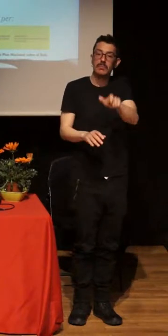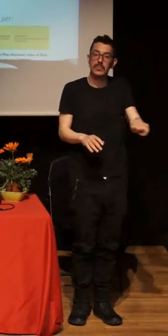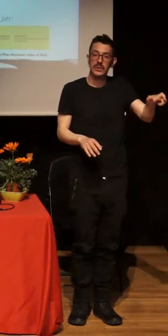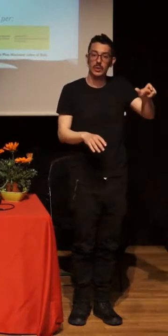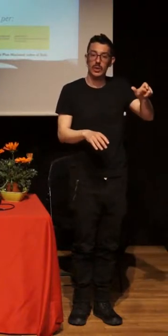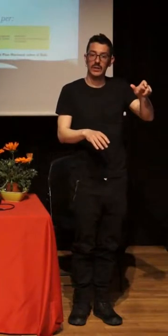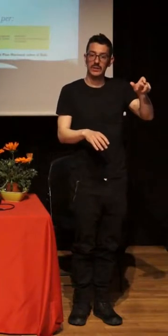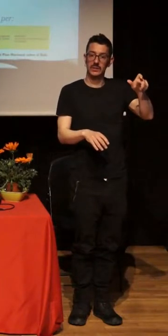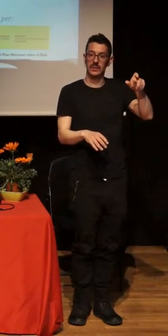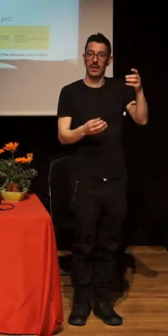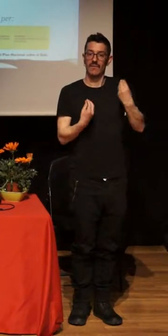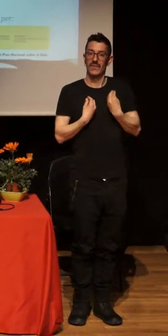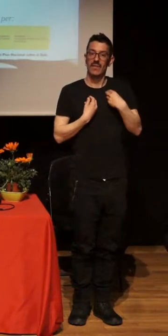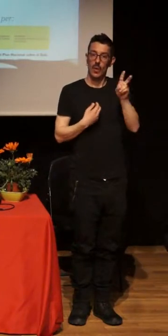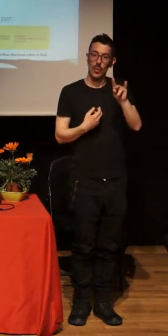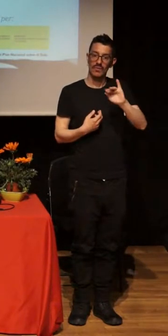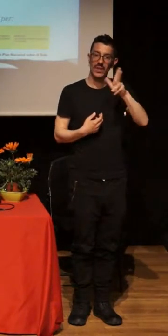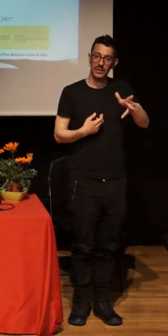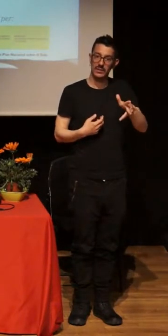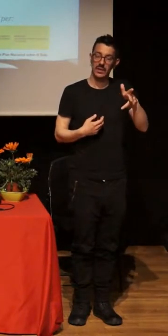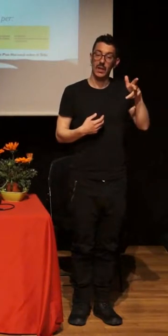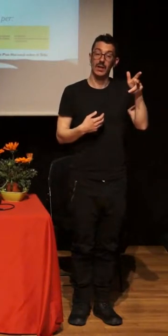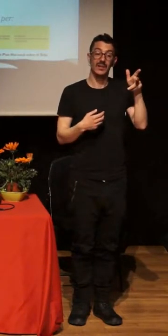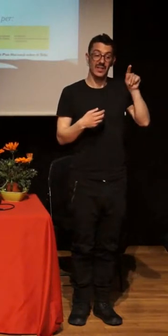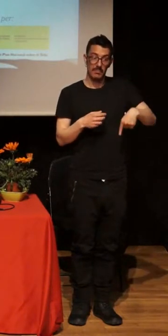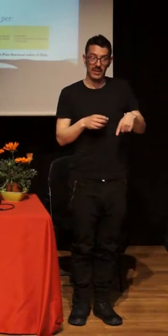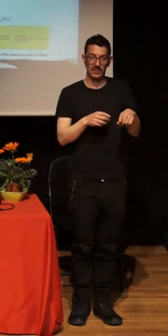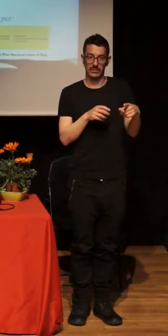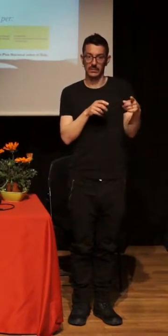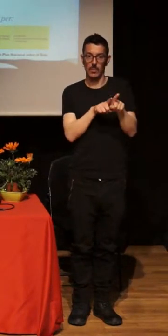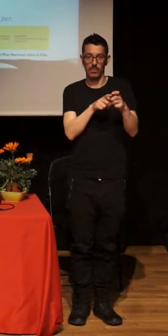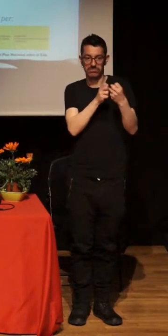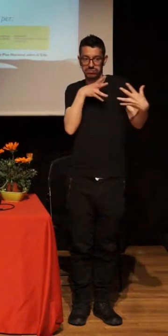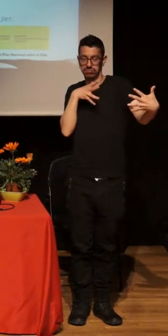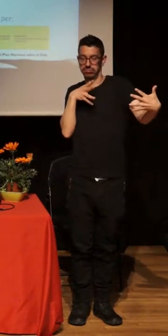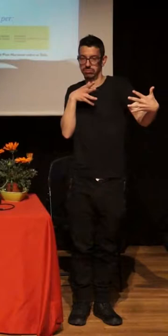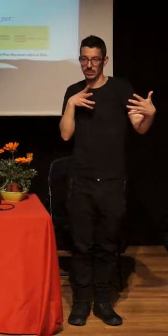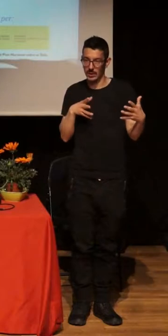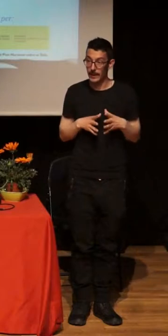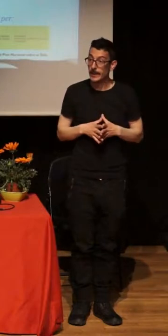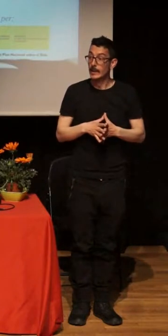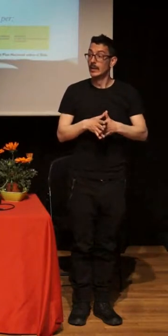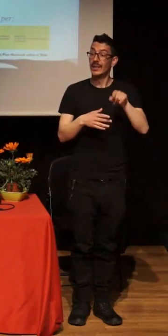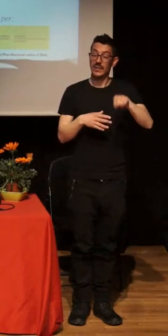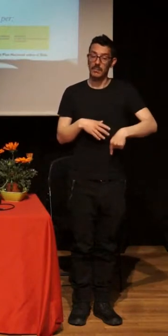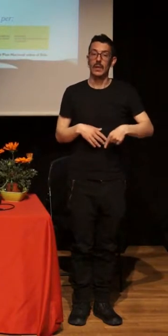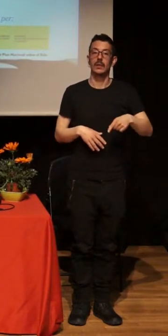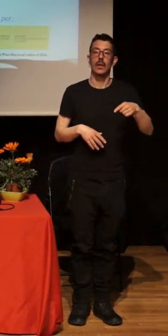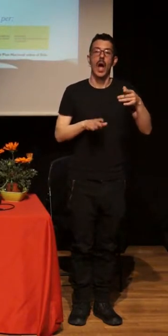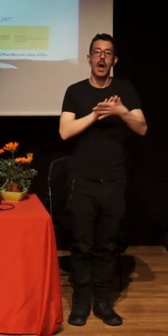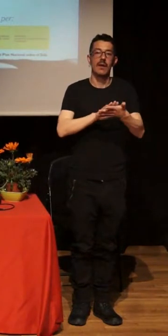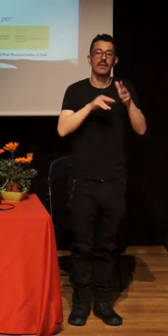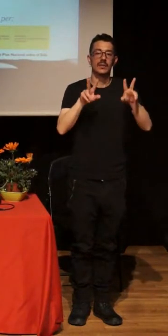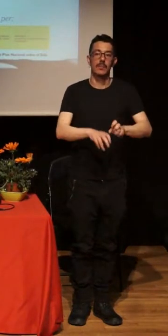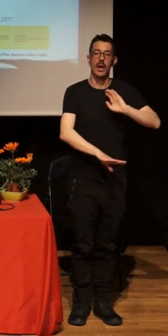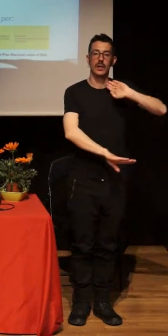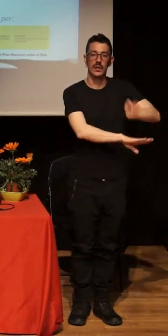Another of the metáforas was the punishment, is to say, if there is in this moment about the VIH, practically,